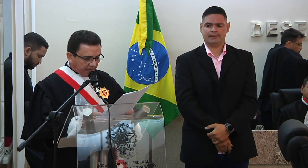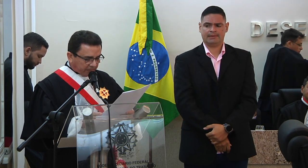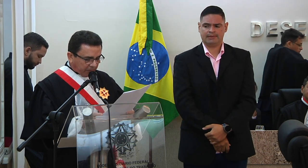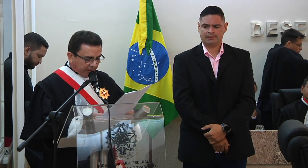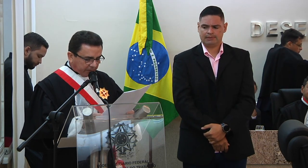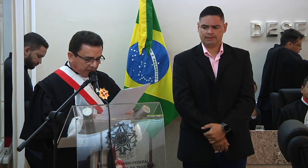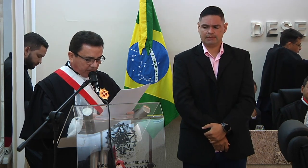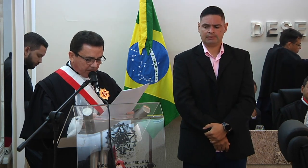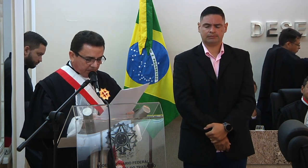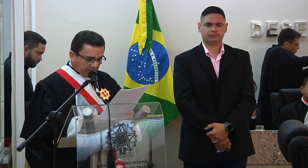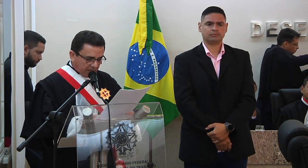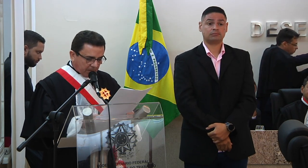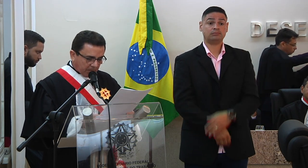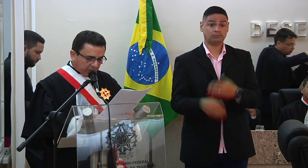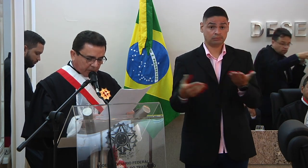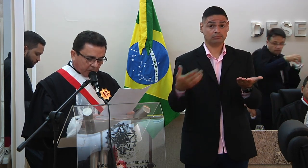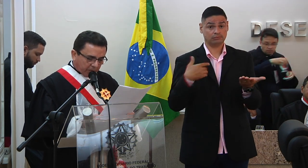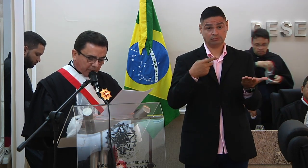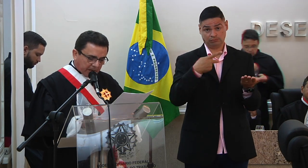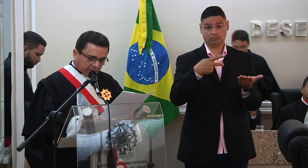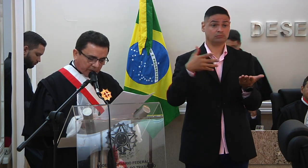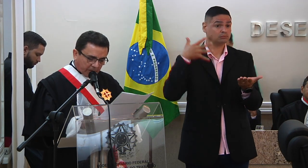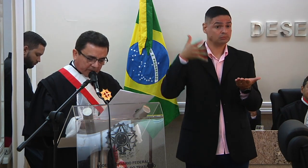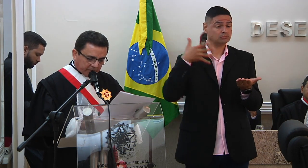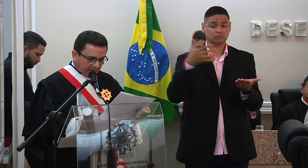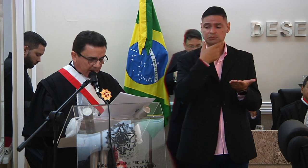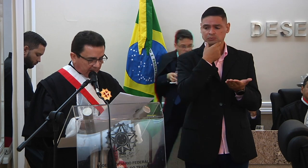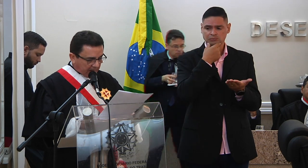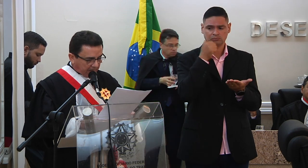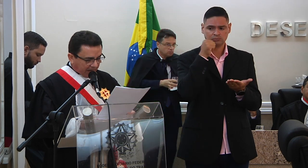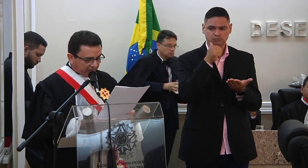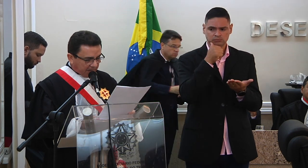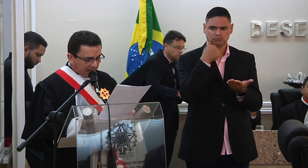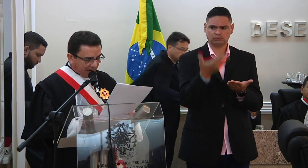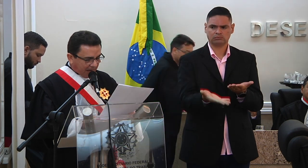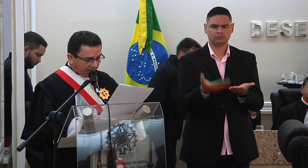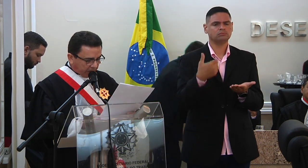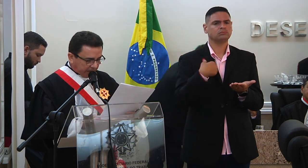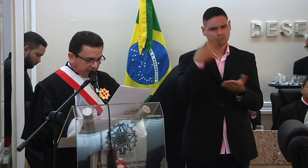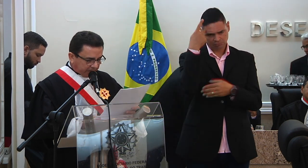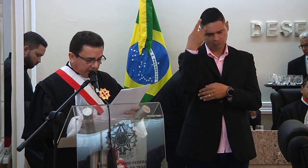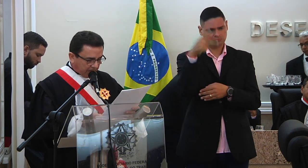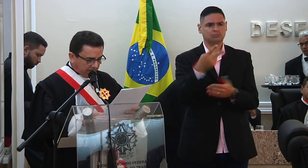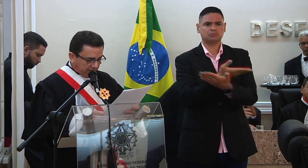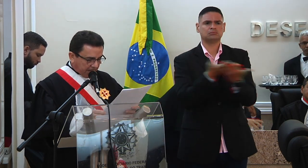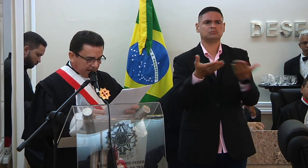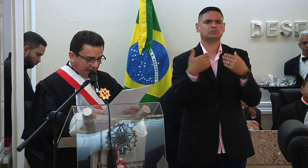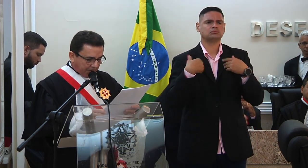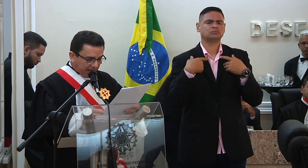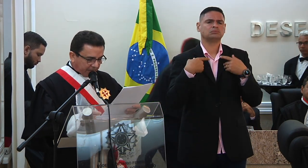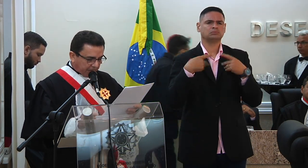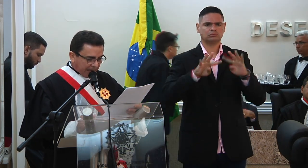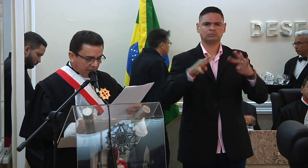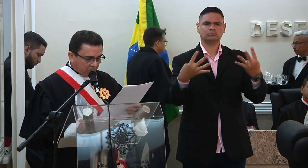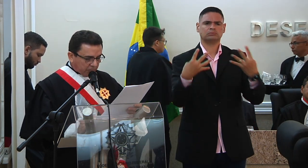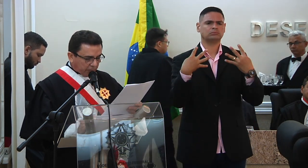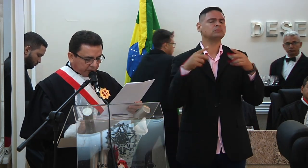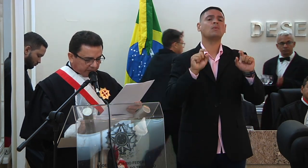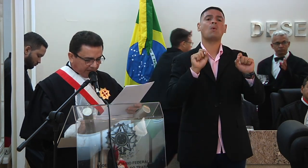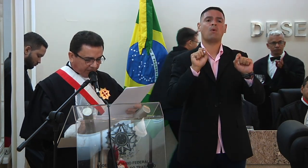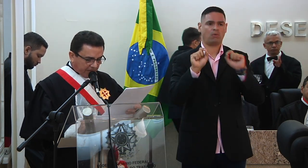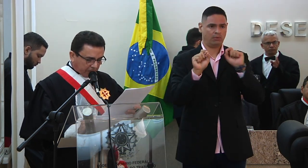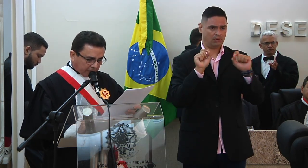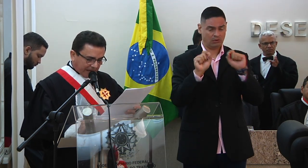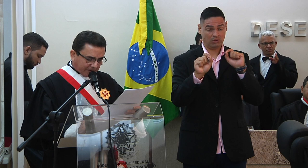fiz essa digressão meus senhores e minhas senhoras para chamar a vossa atenção apenas para